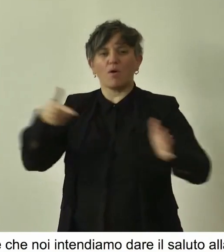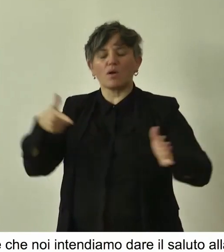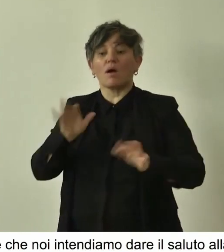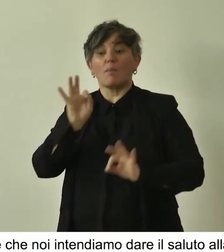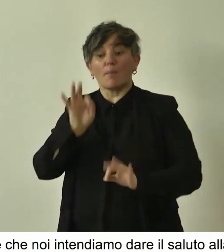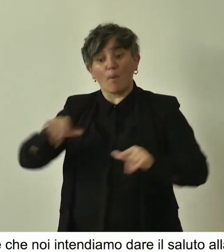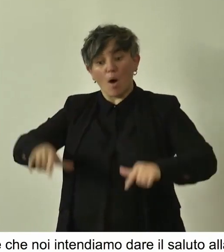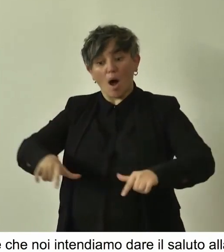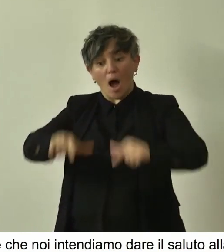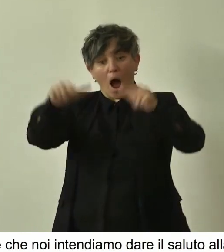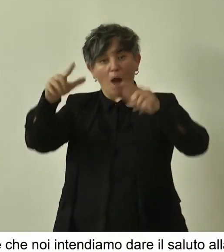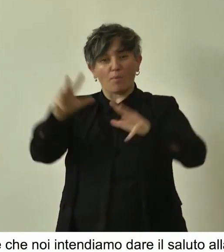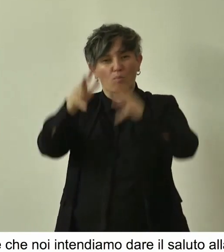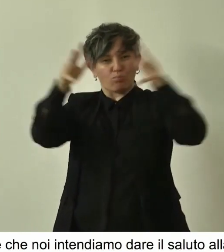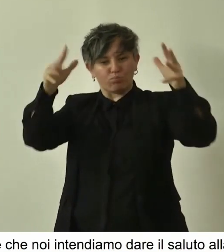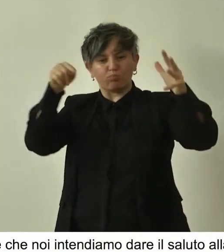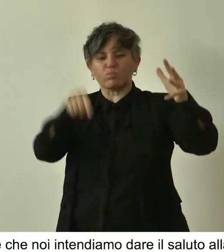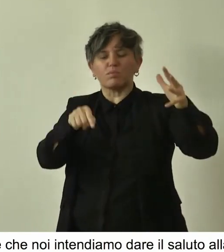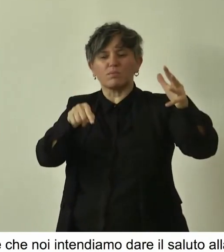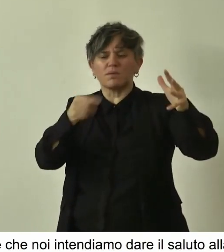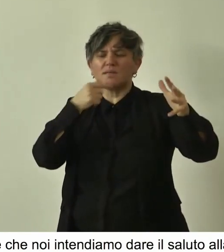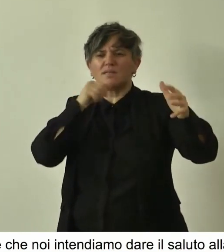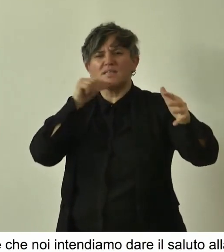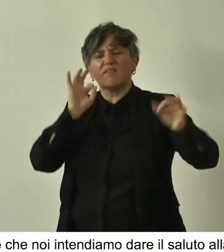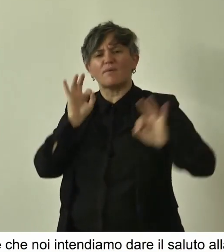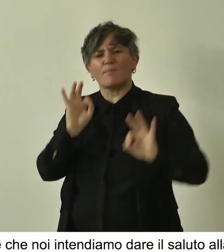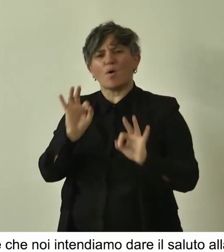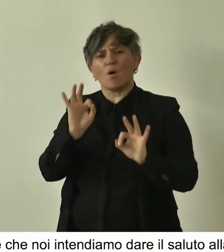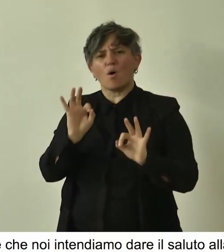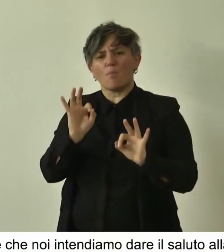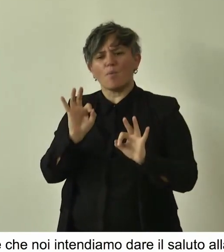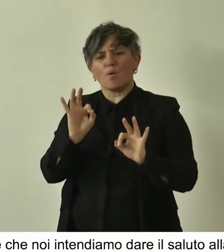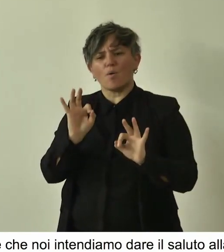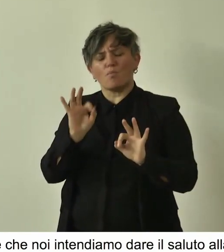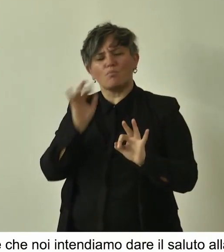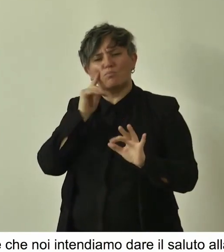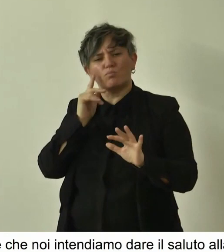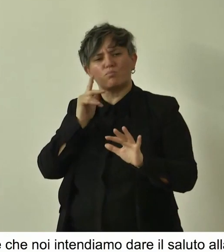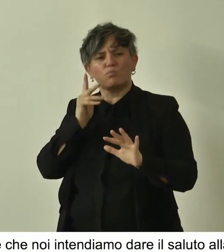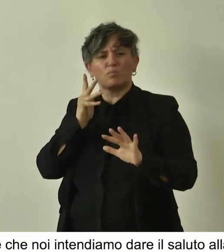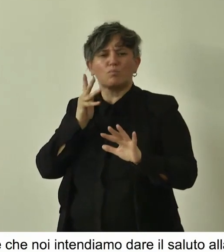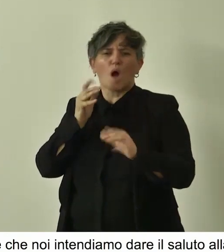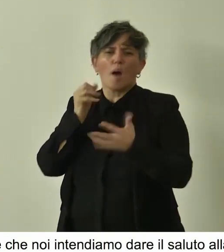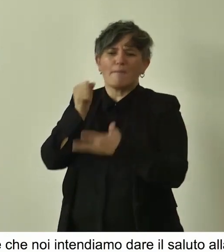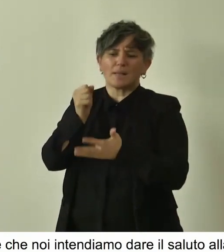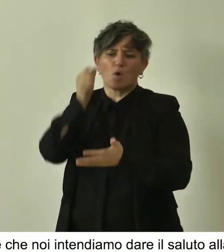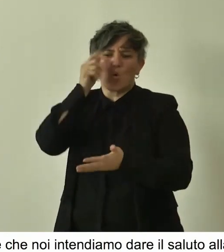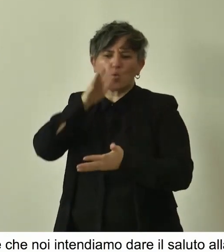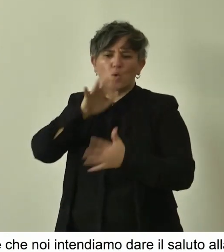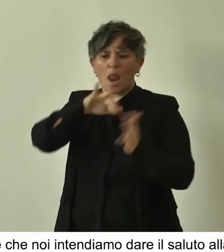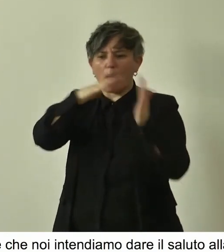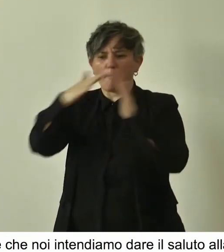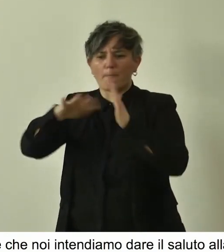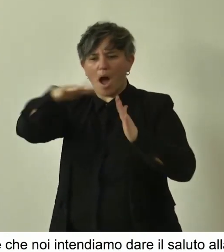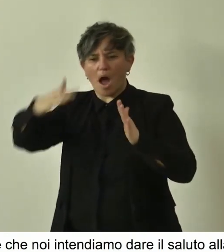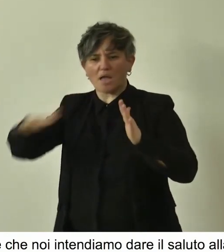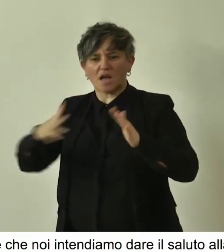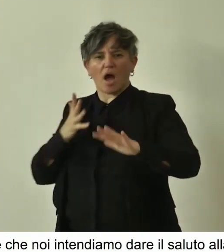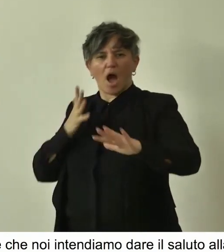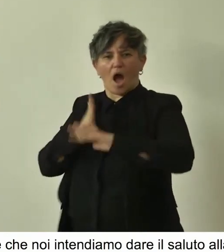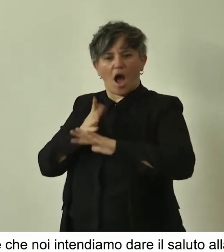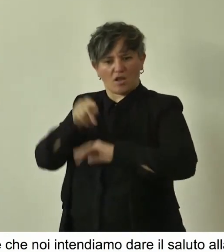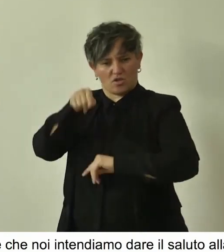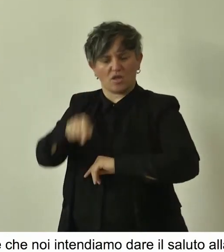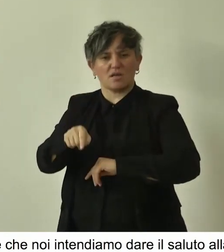integrante, porta di accesso al patrimonio culturale e paesaggistico di cui la